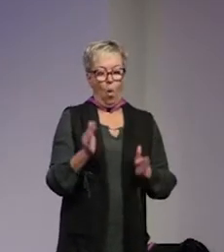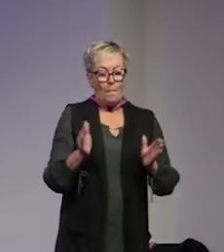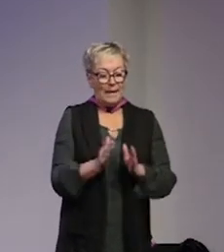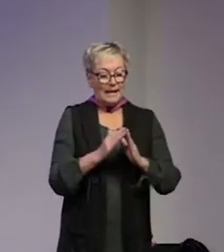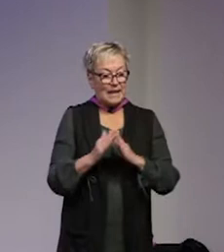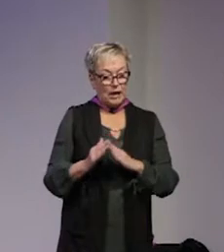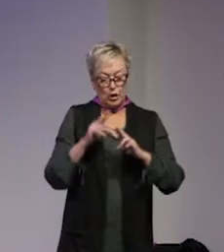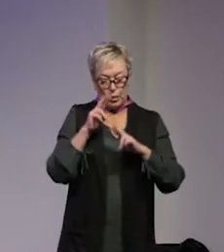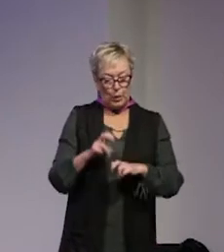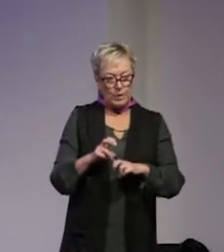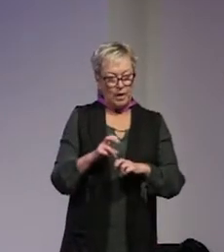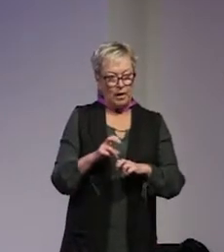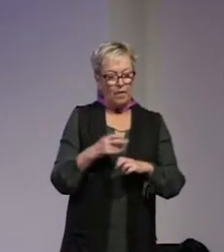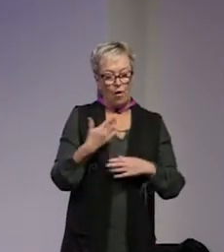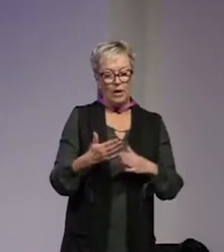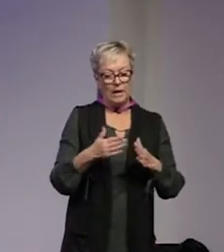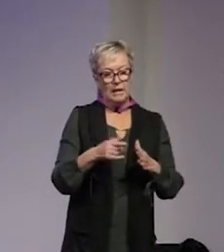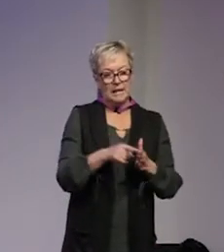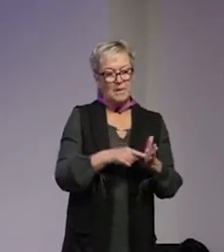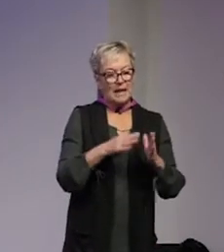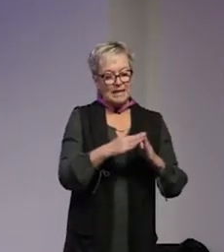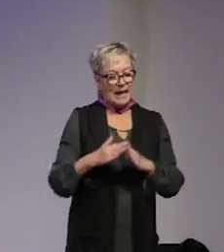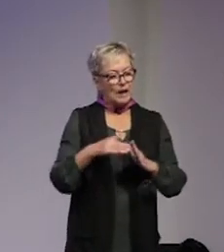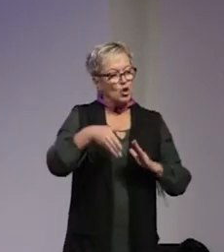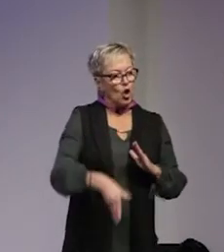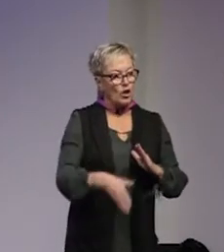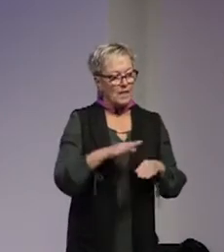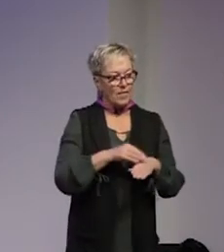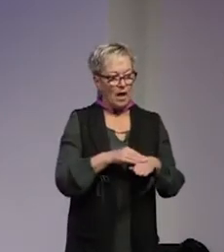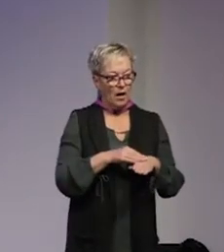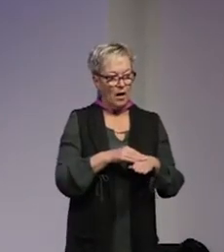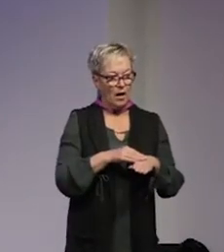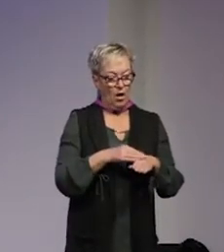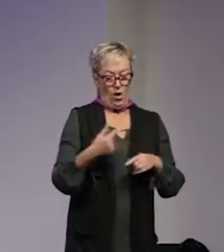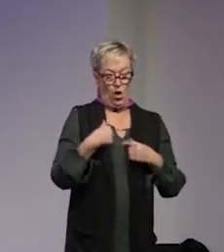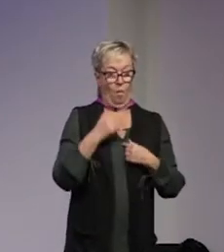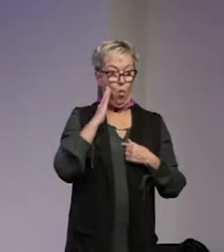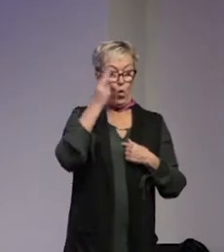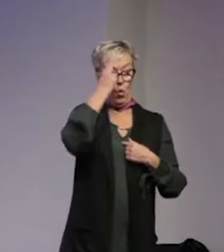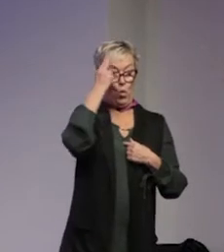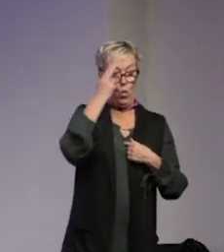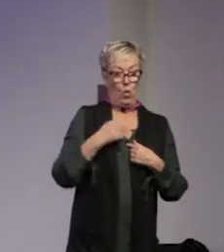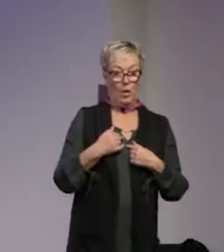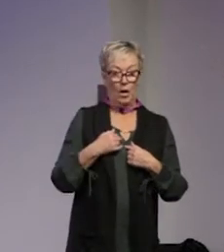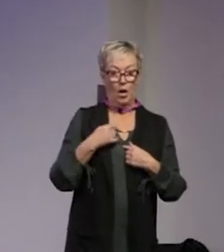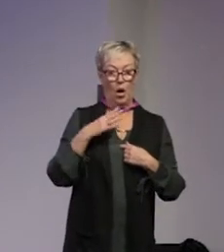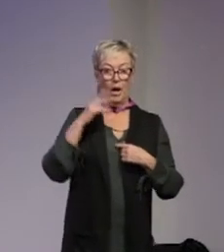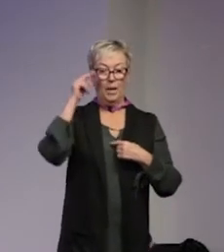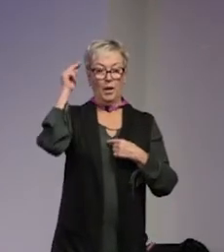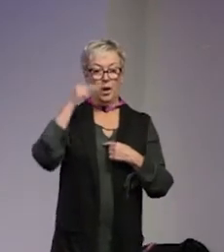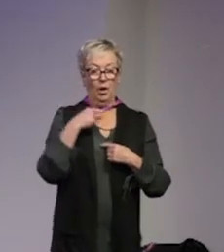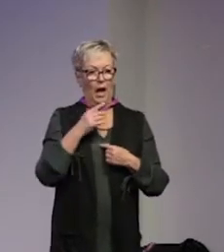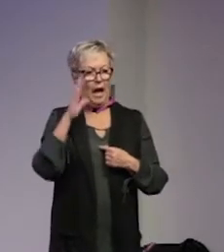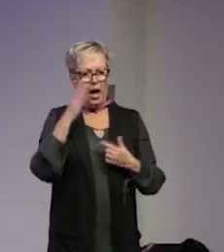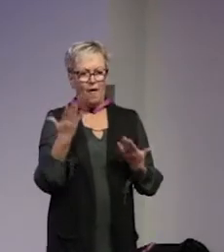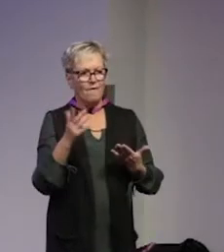städer studerades så var det framförallt städer i södra Sverige och eftersom jag då bor i Umeå och vi har det norrländska perspektivet så sa vi men